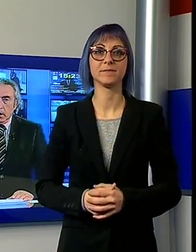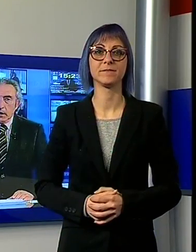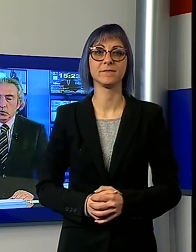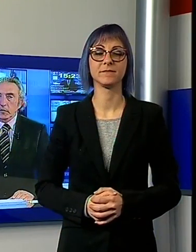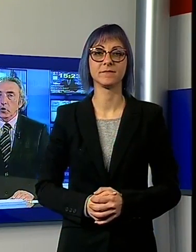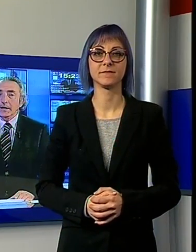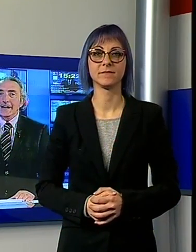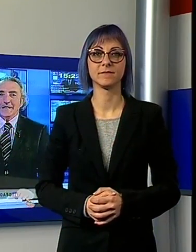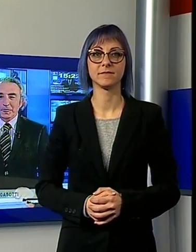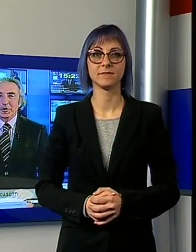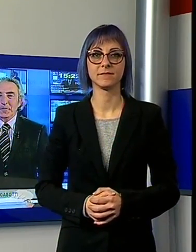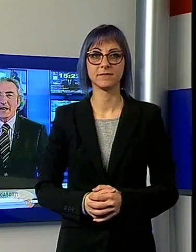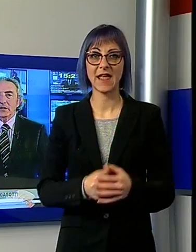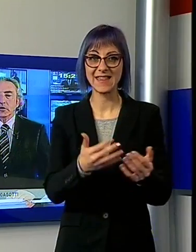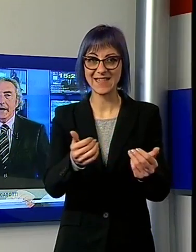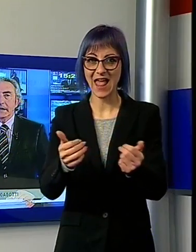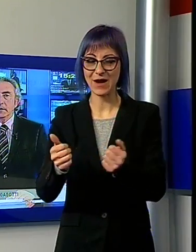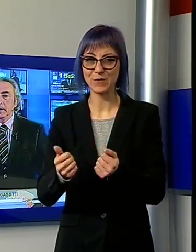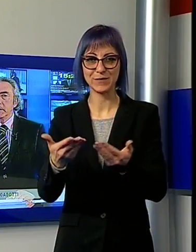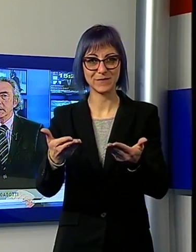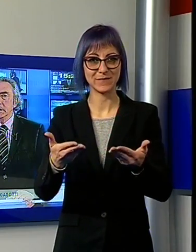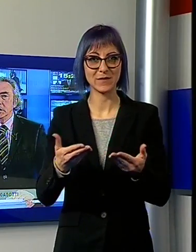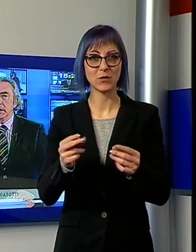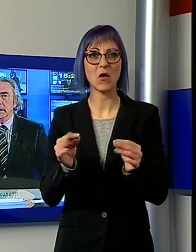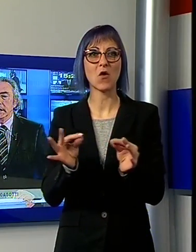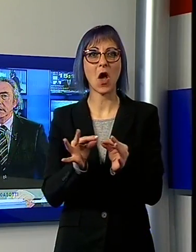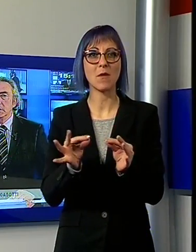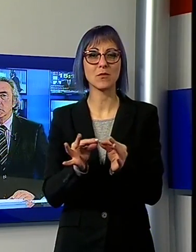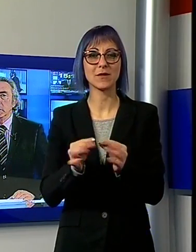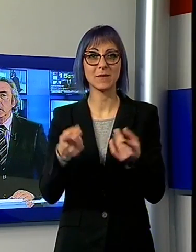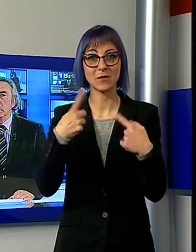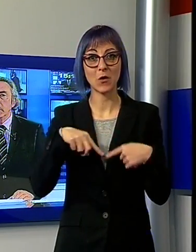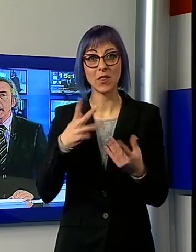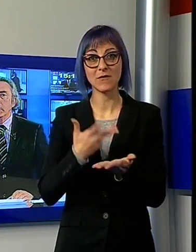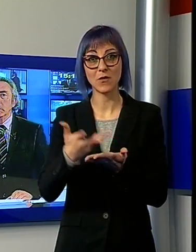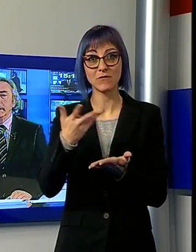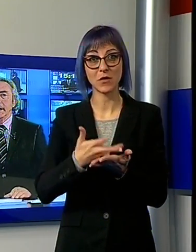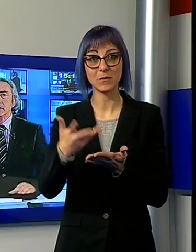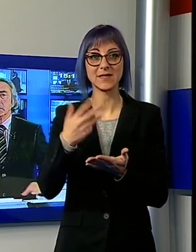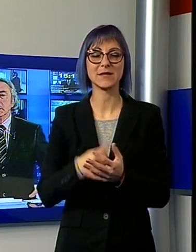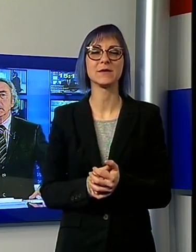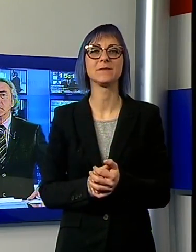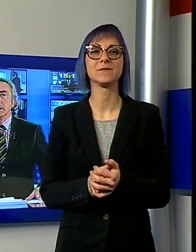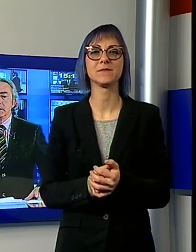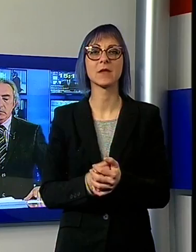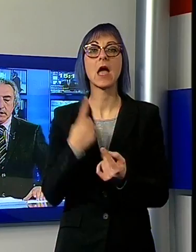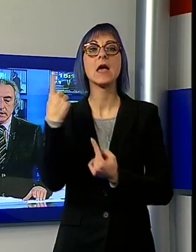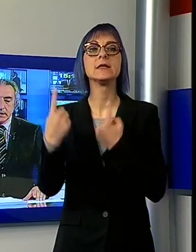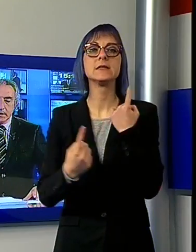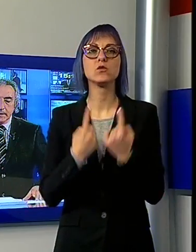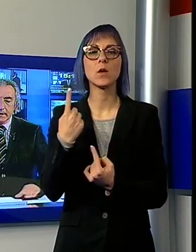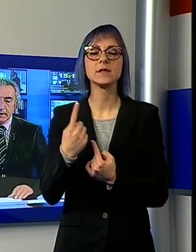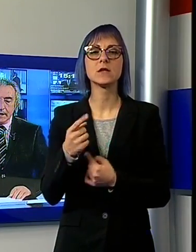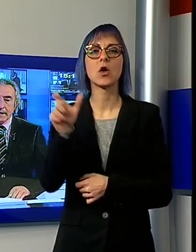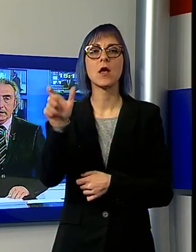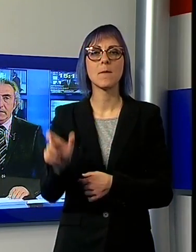A tutti voi un cordiale saluto, ben ritrovati per questa edizione del TG Noi, che dunque apriamo con il caso del giornalista lucchese